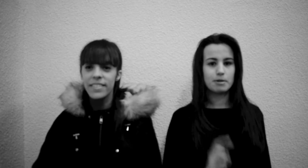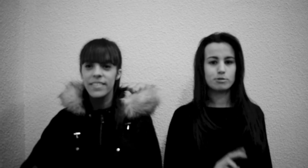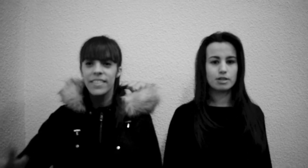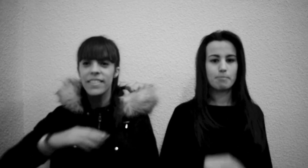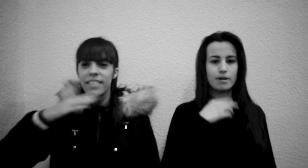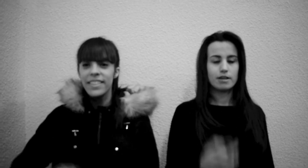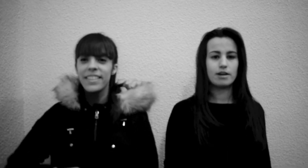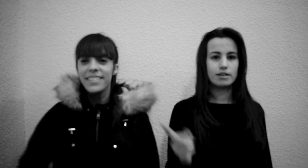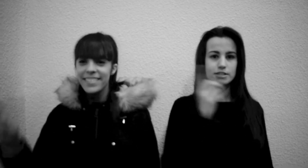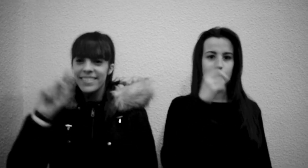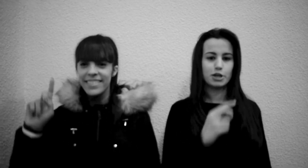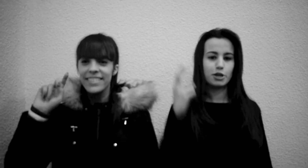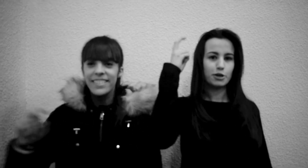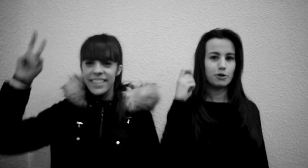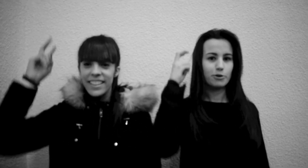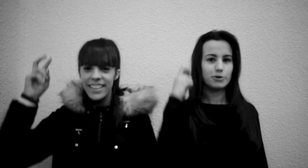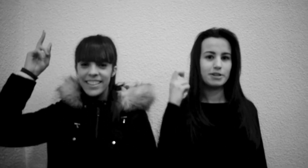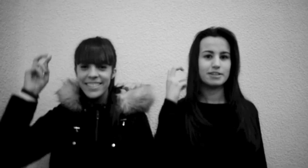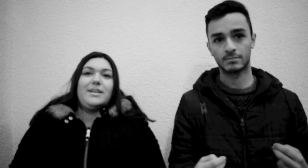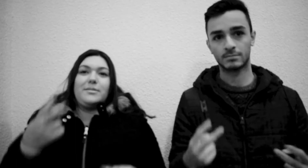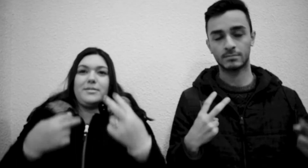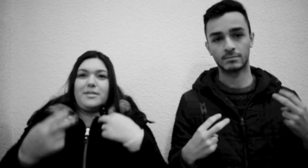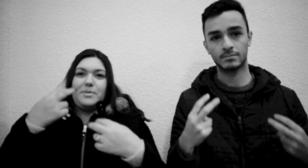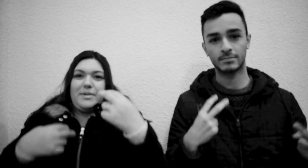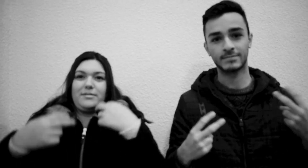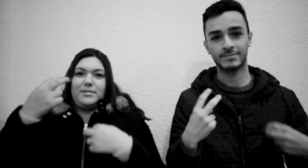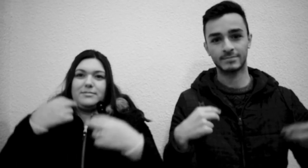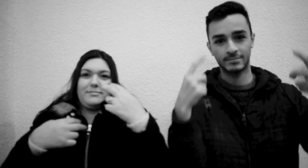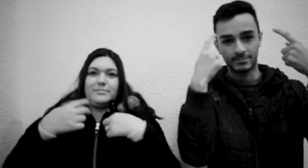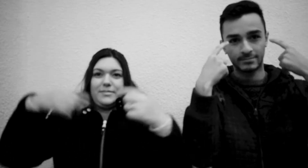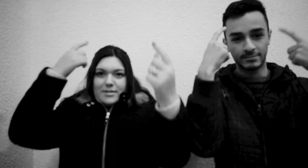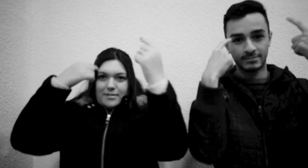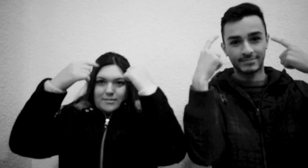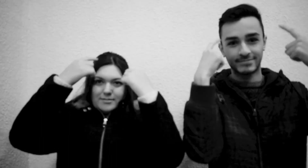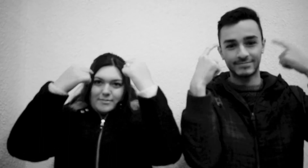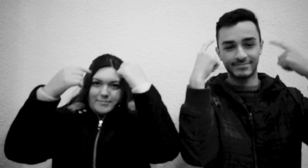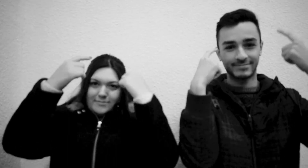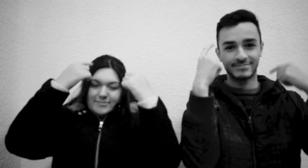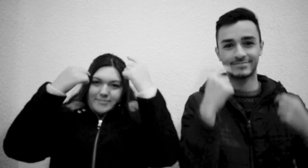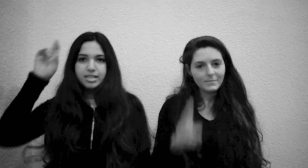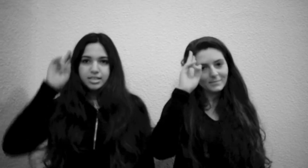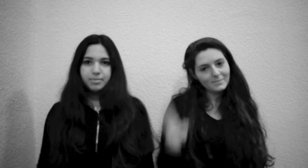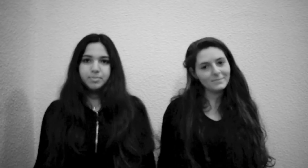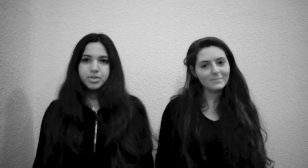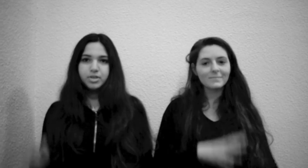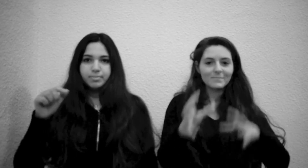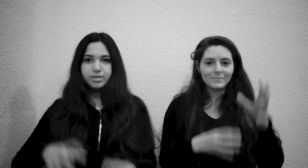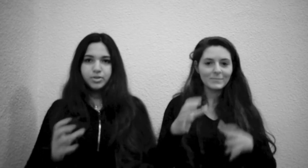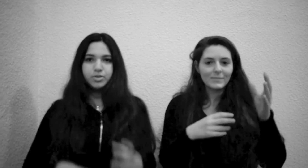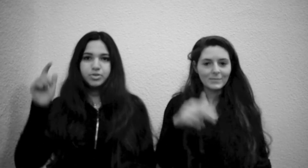al mañana sin oír Las voces deprimentes gritando en nuestra mente Sabemos que el mal rollo